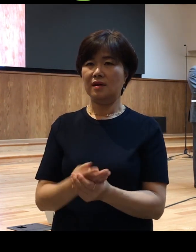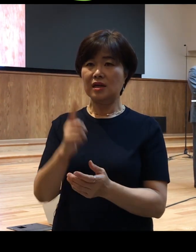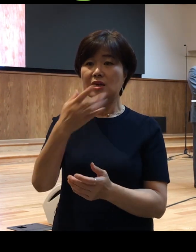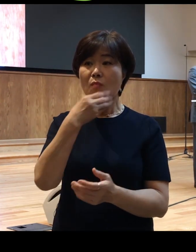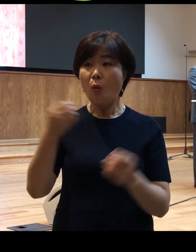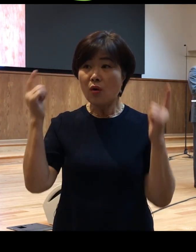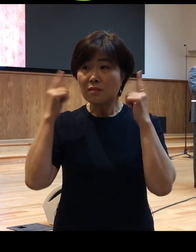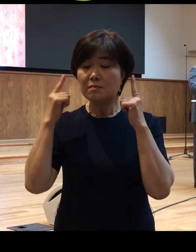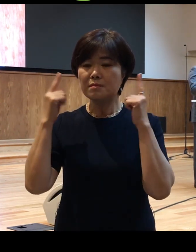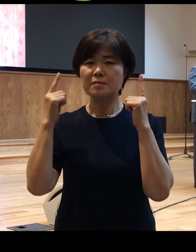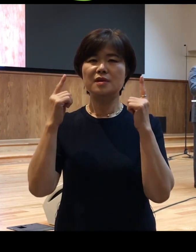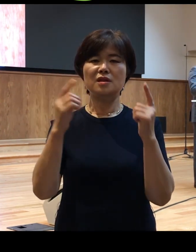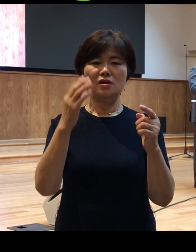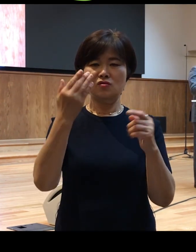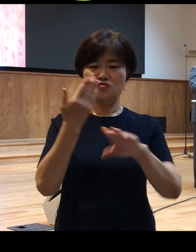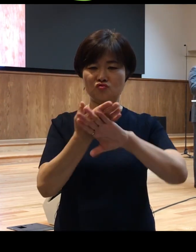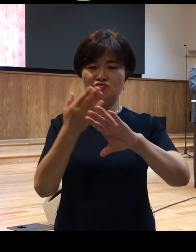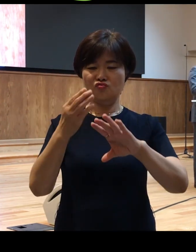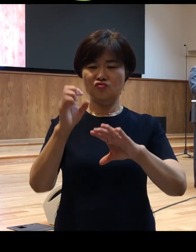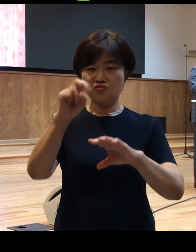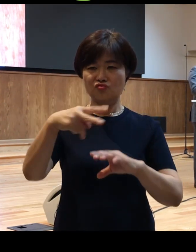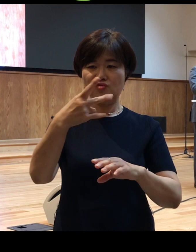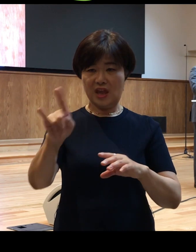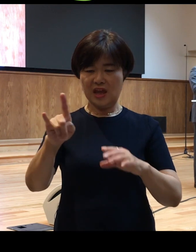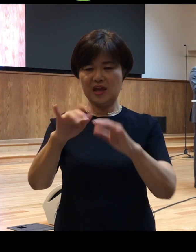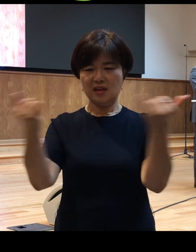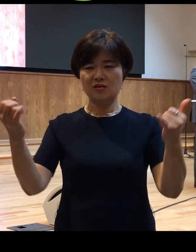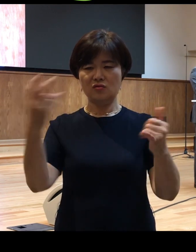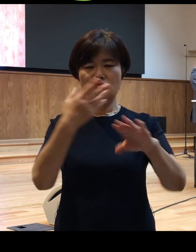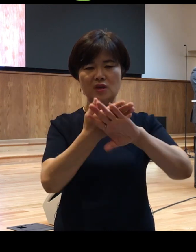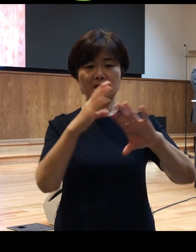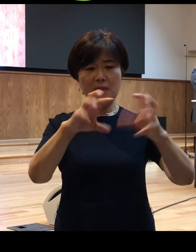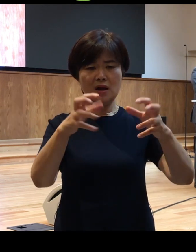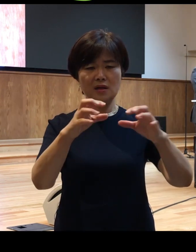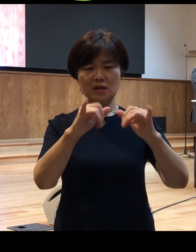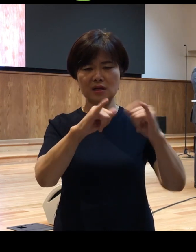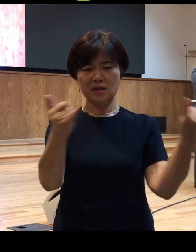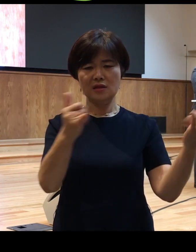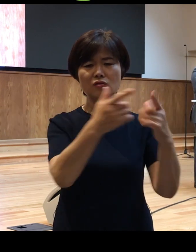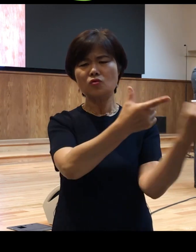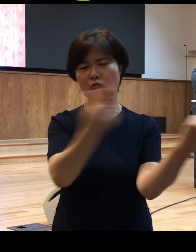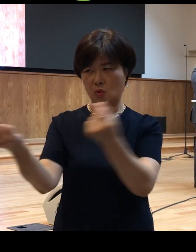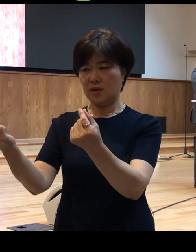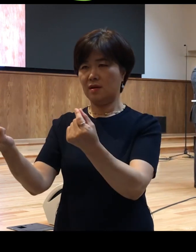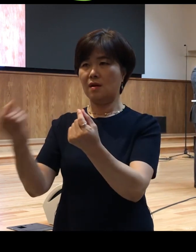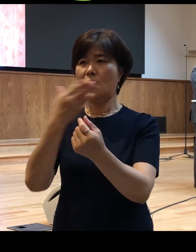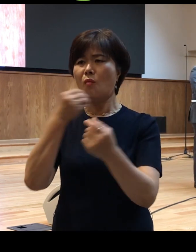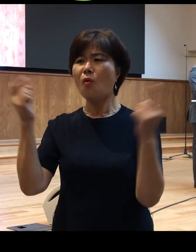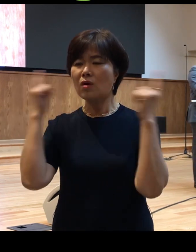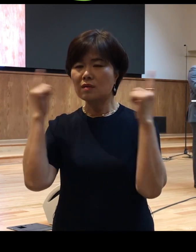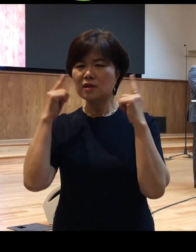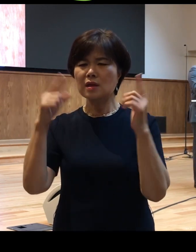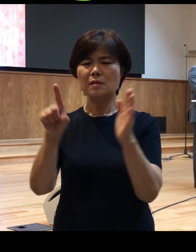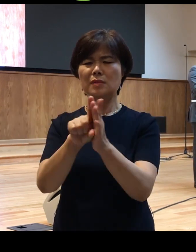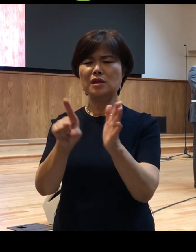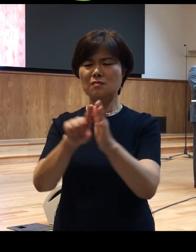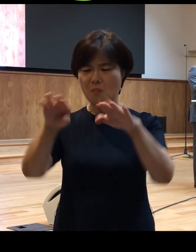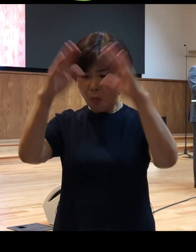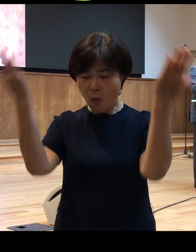유대인이나 이방인에게 차별이 없습니다 그럼 이 복음은 믿는 모든 자들에게